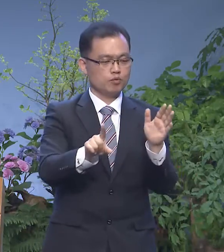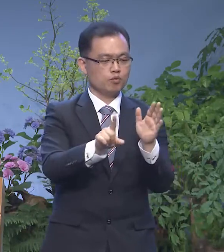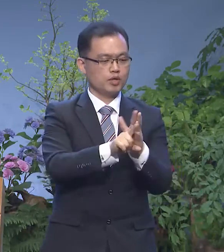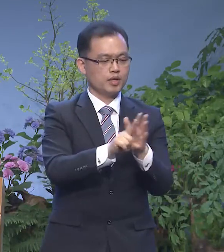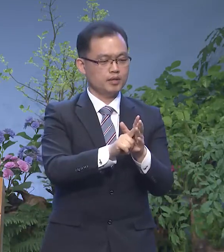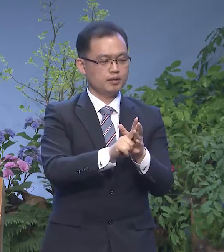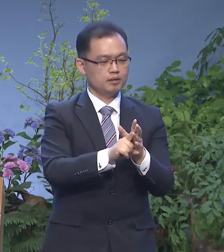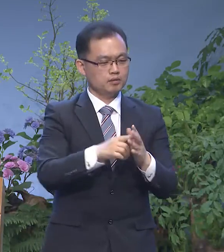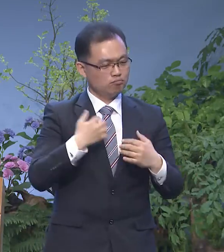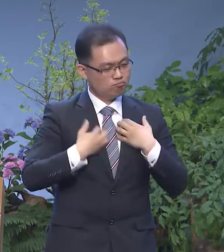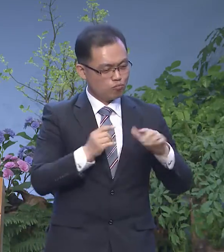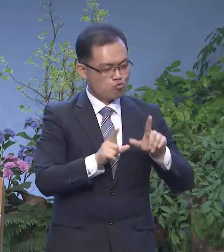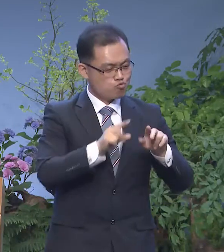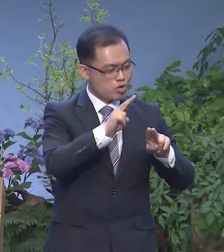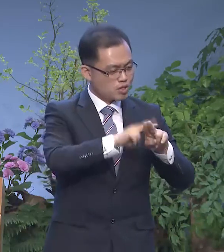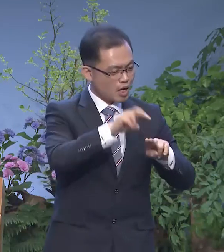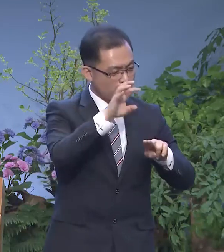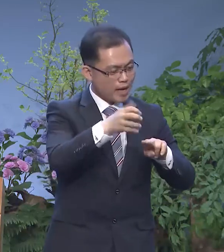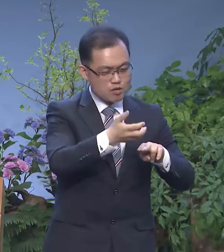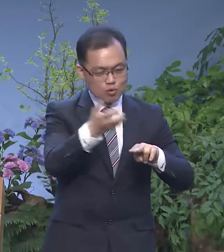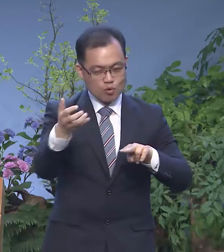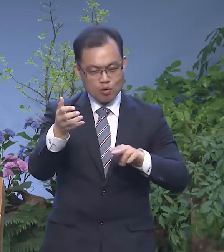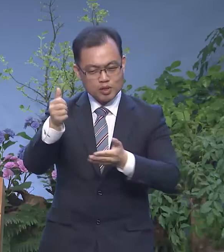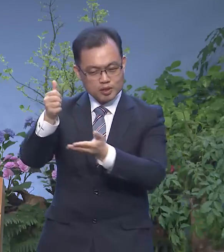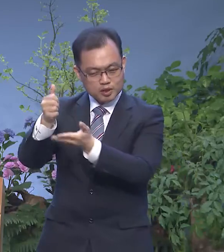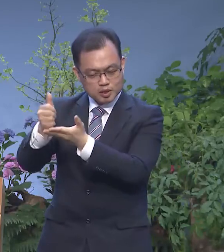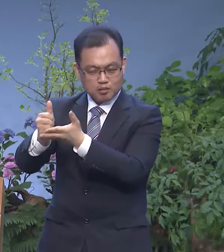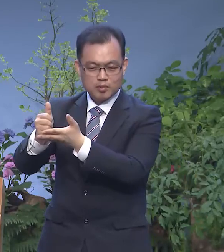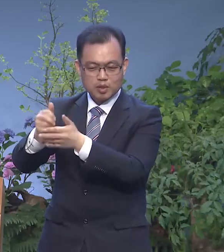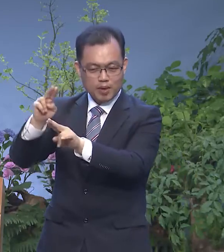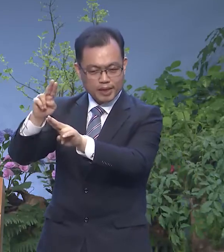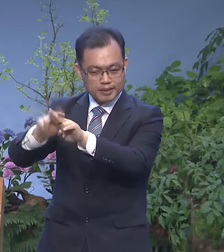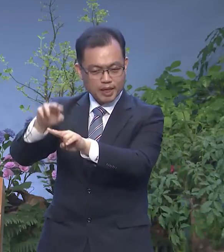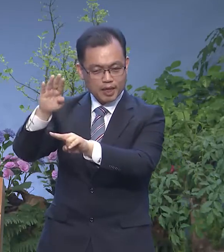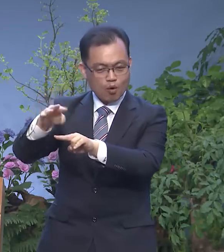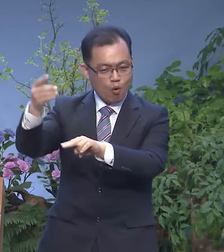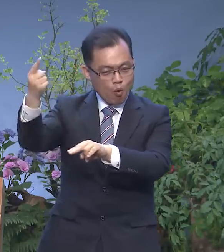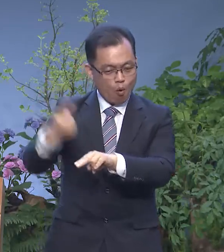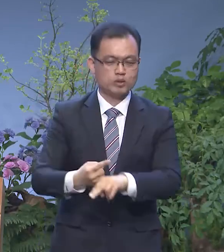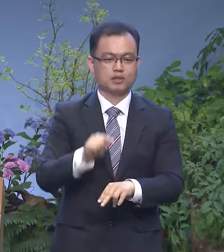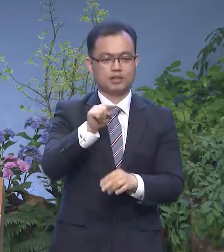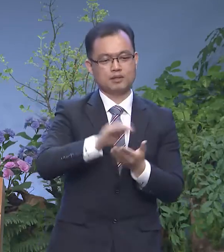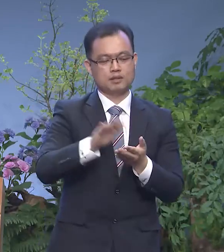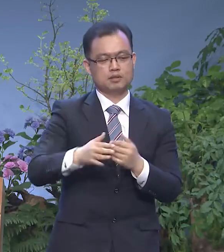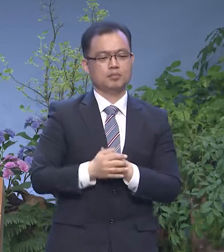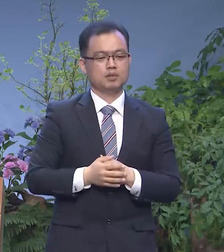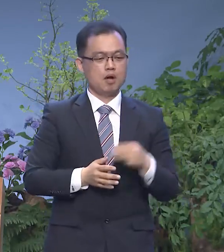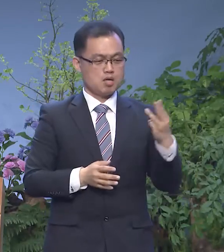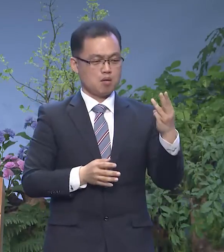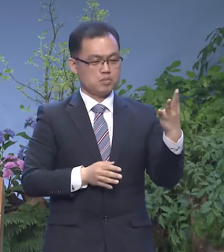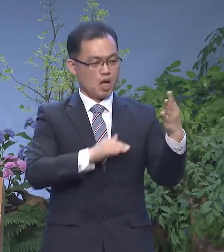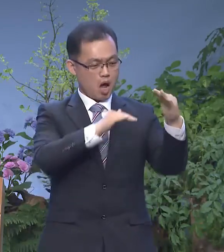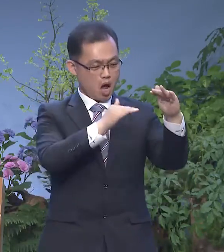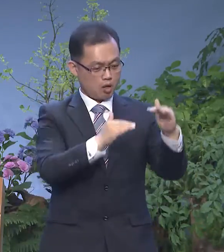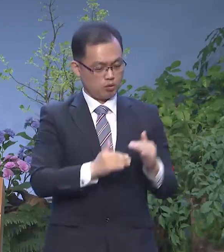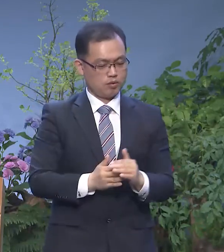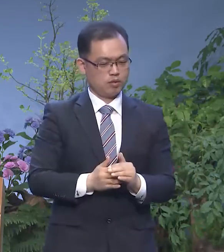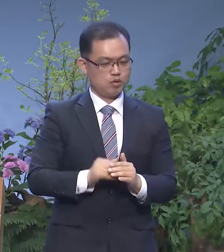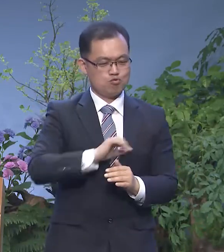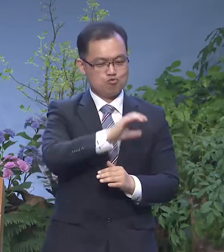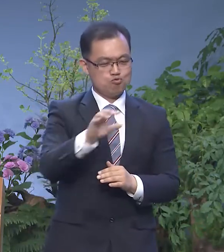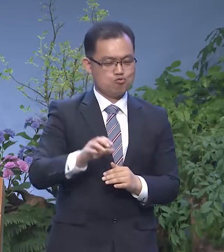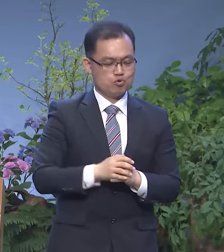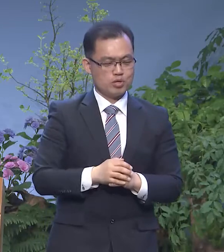자리에서 성김의 자리로 예수님이 내려오셨다는 것입니다 3, 4절의 그 말씀이 우리에게 감동적이면서도